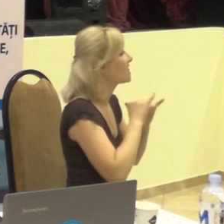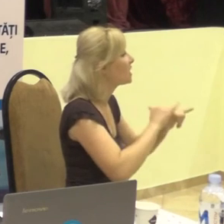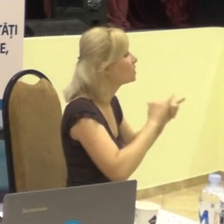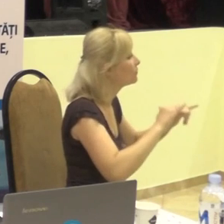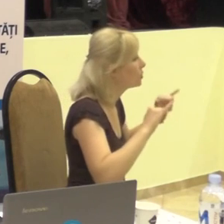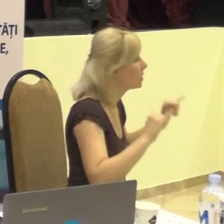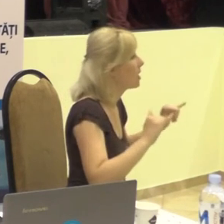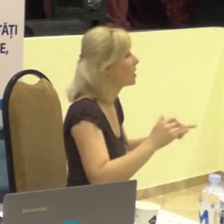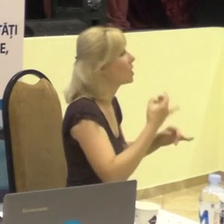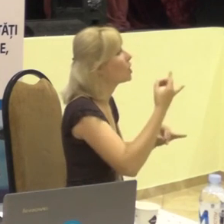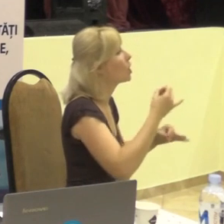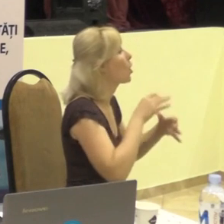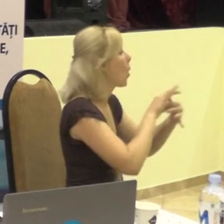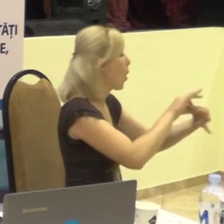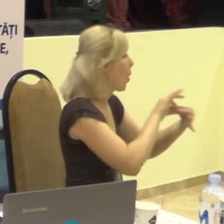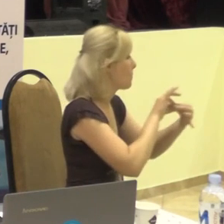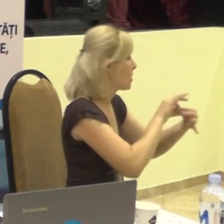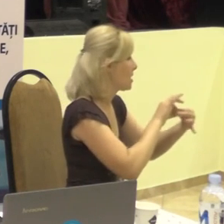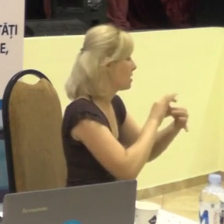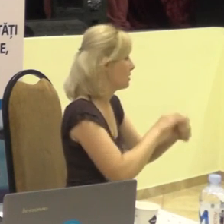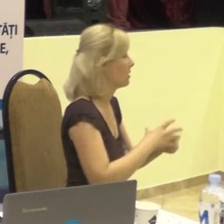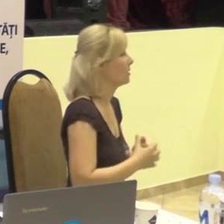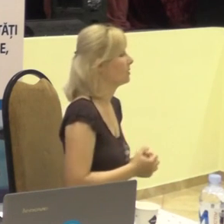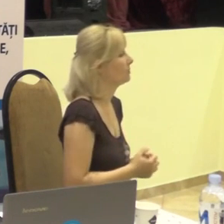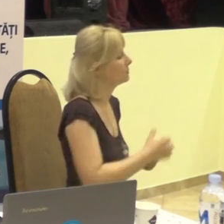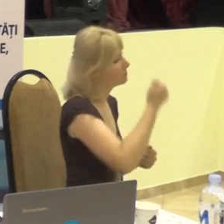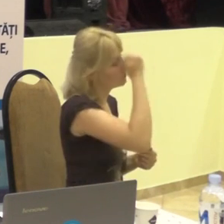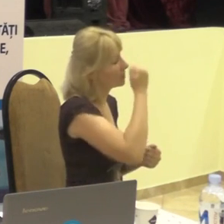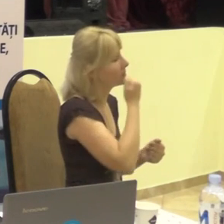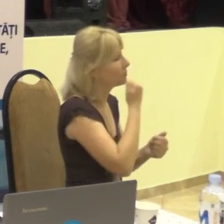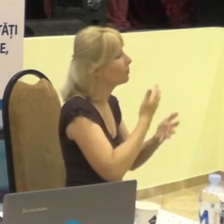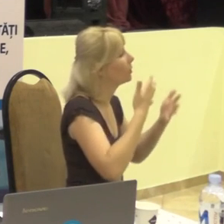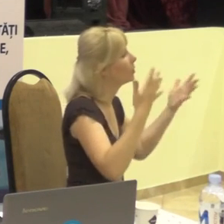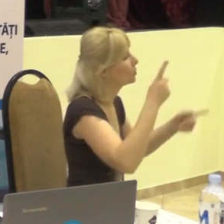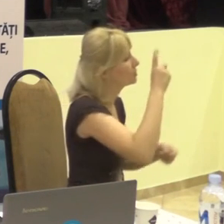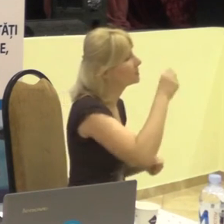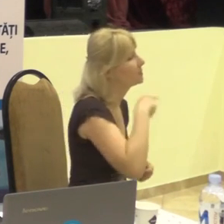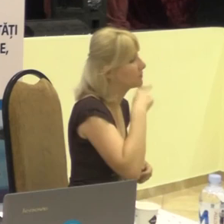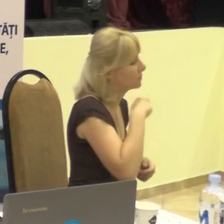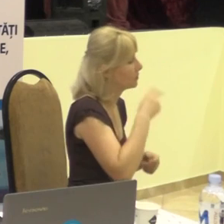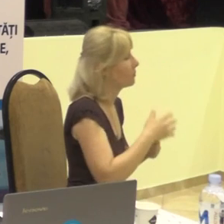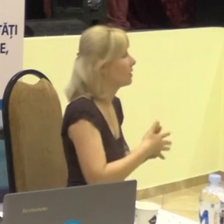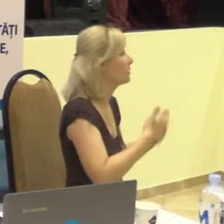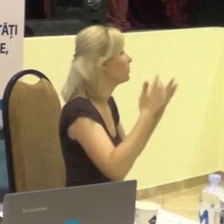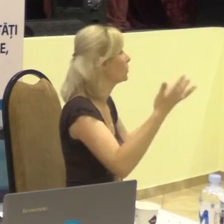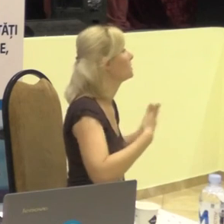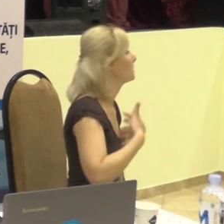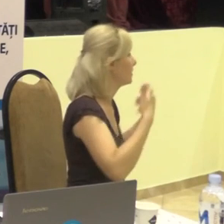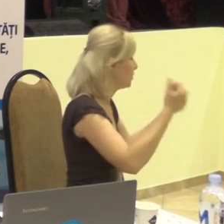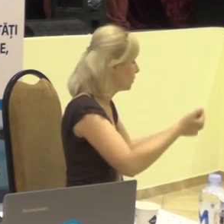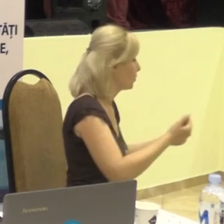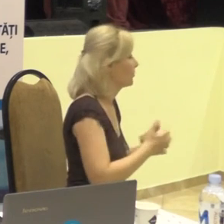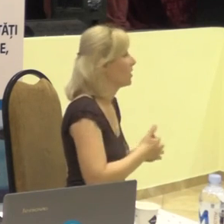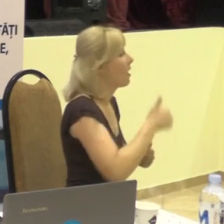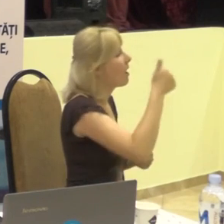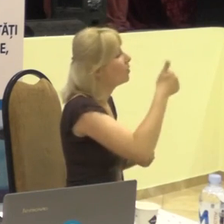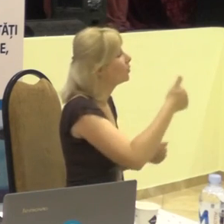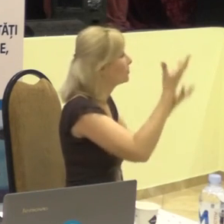și cooperare. Vă mulțumim pentru atenție, vă dorim multă sănătate, o zi bună în continuare